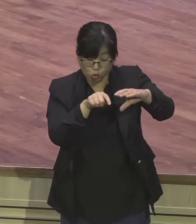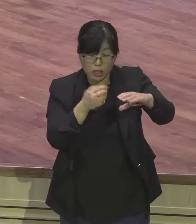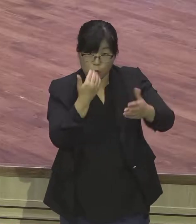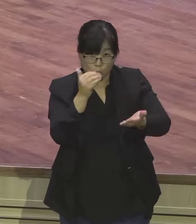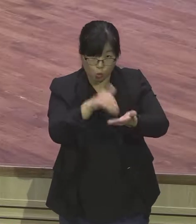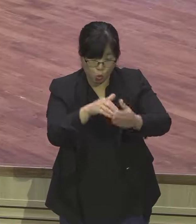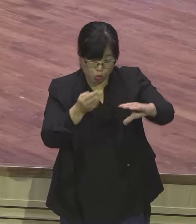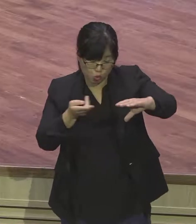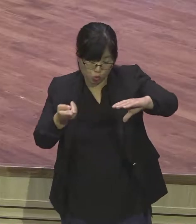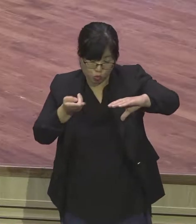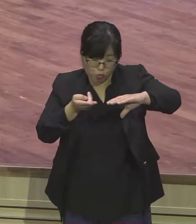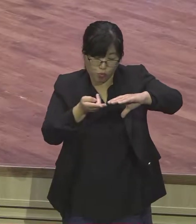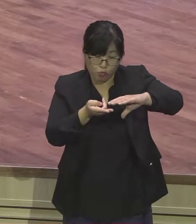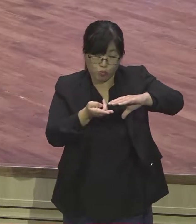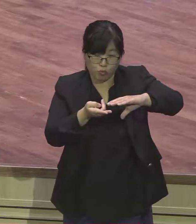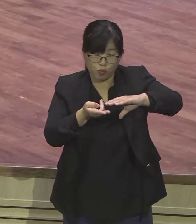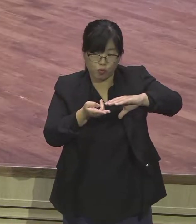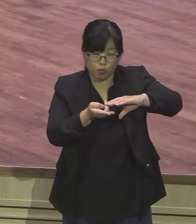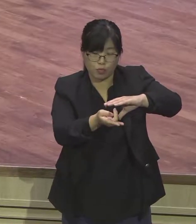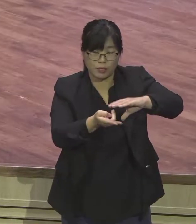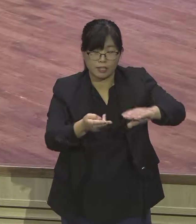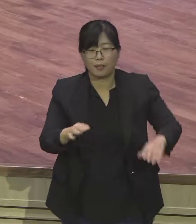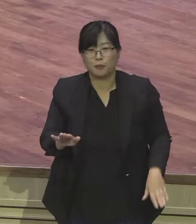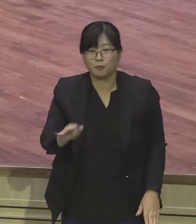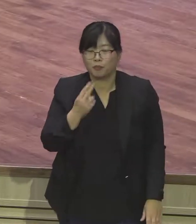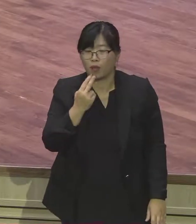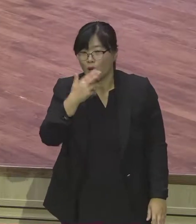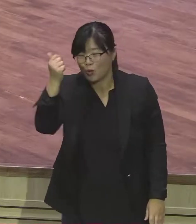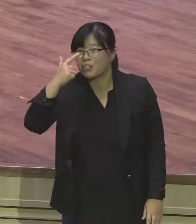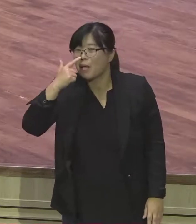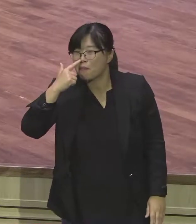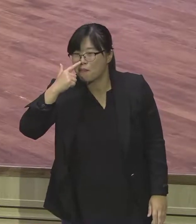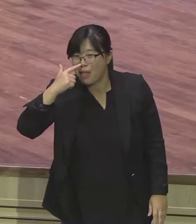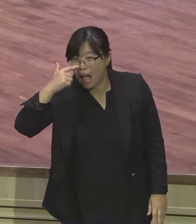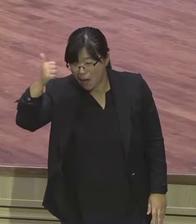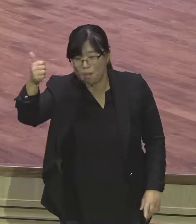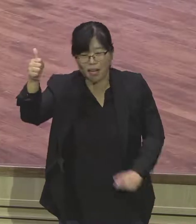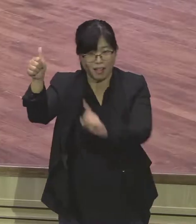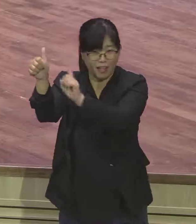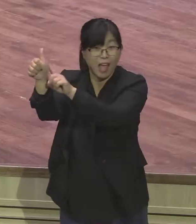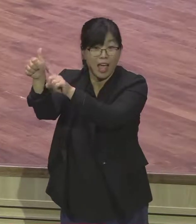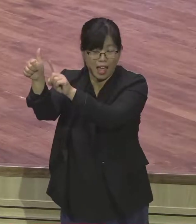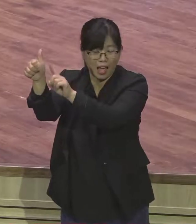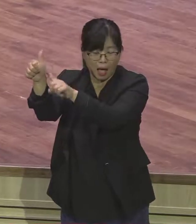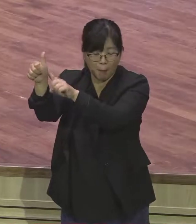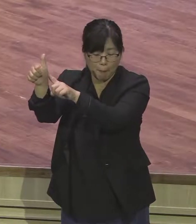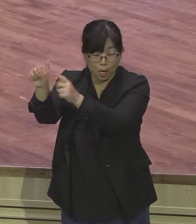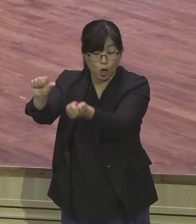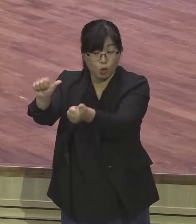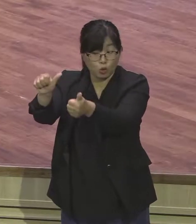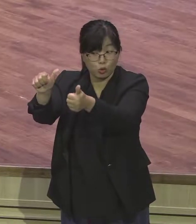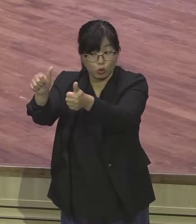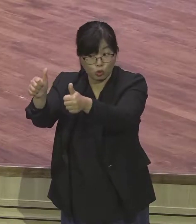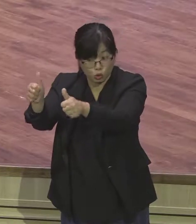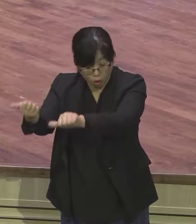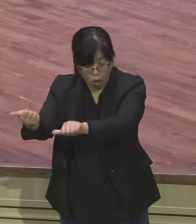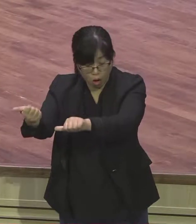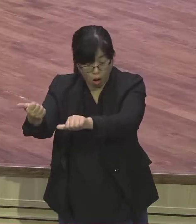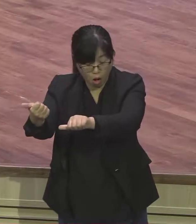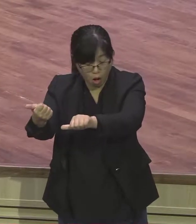형들입니다. 요섭의 형들 장례를 이제 마치고 나니까 이들의 불안이 더욱 심해졌습니다. 두려움이